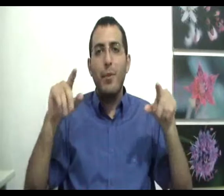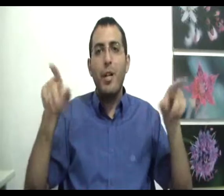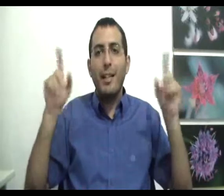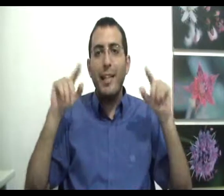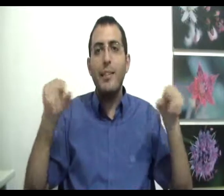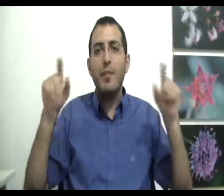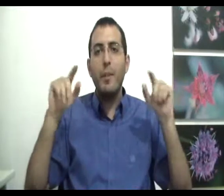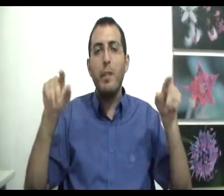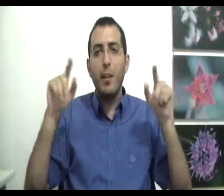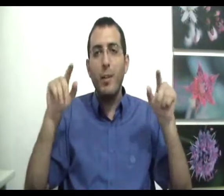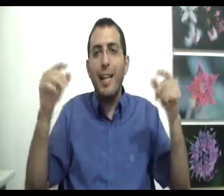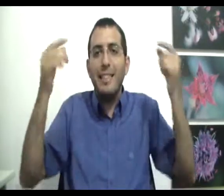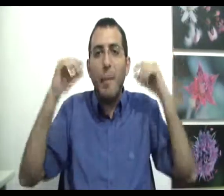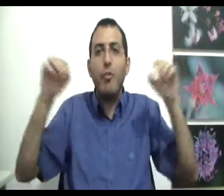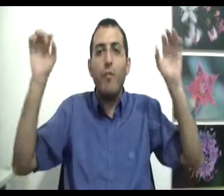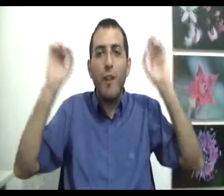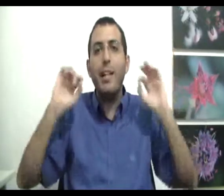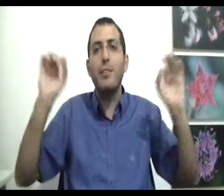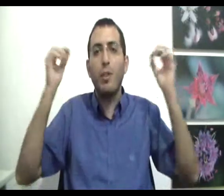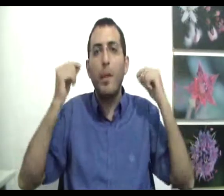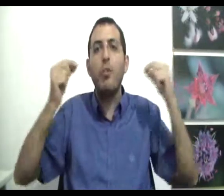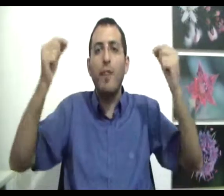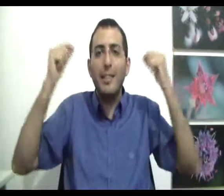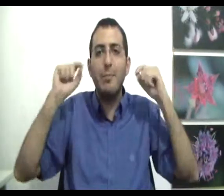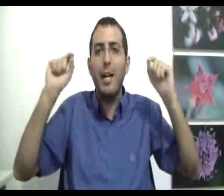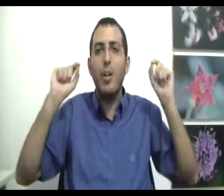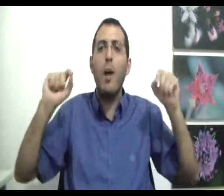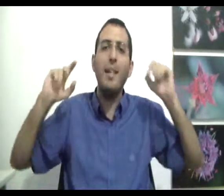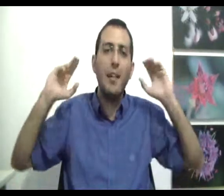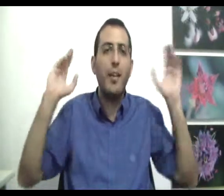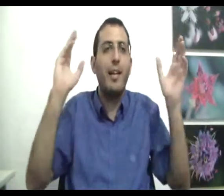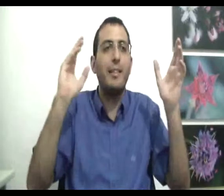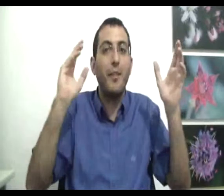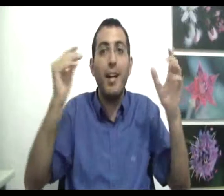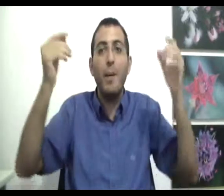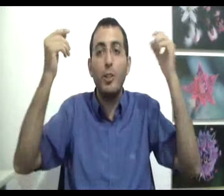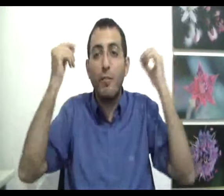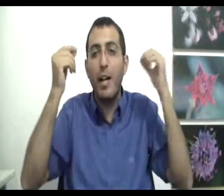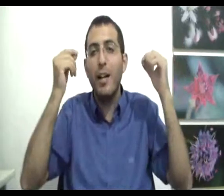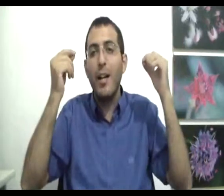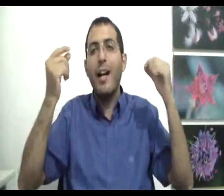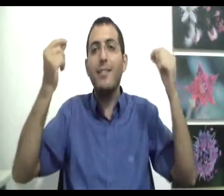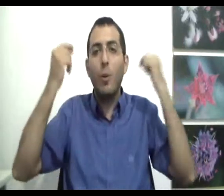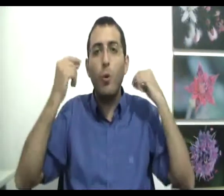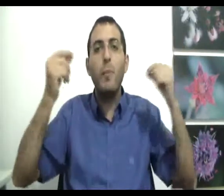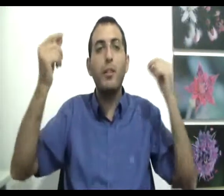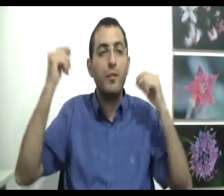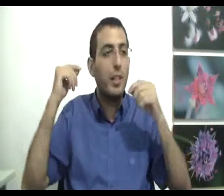שהכסף מביא ביטחון עצם המחשבה הזאת, המחשבה עצמה לא מרדעפכה הכסף, רק המחשבה הטעות המחשבתית